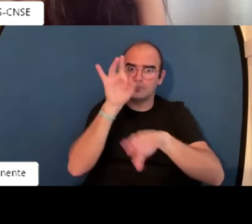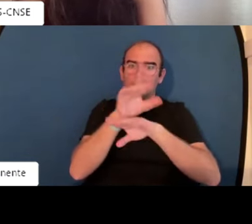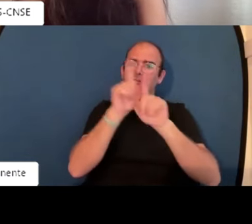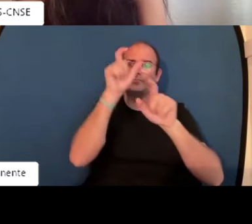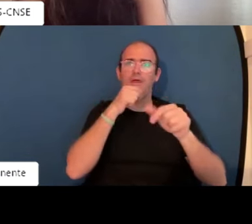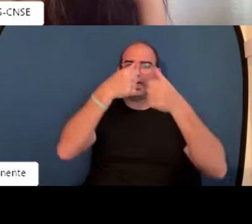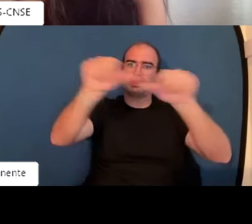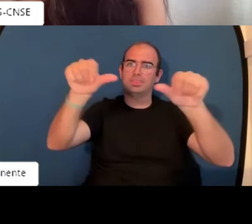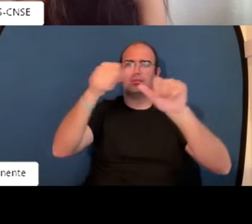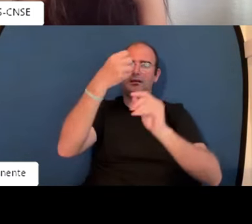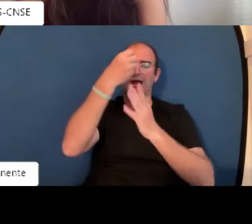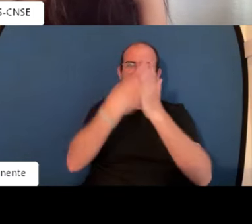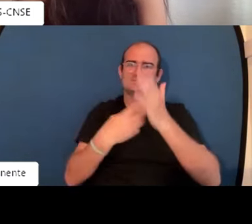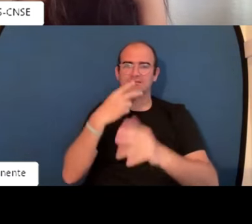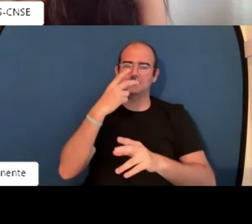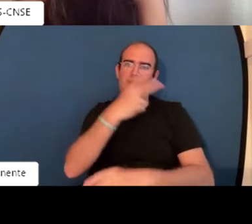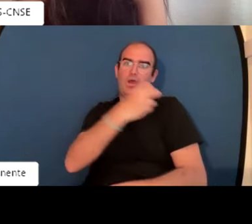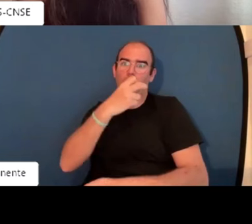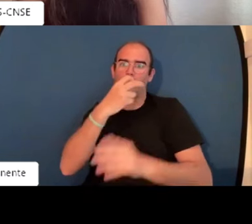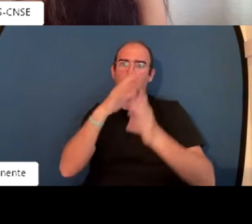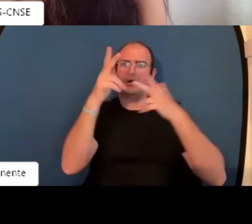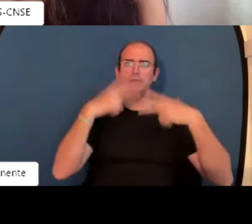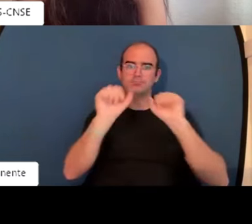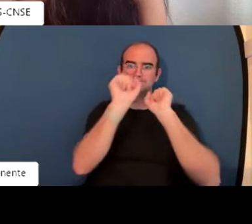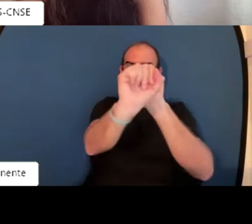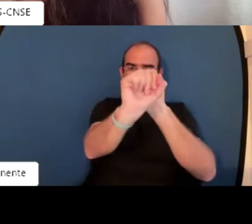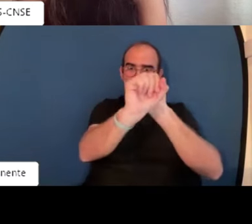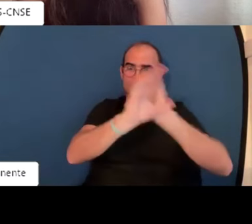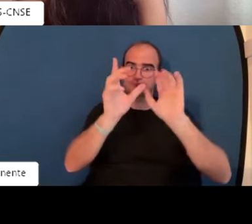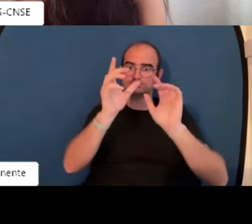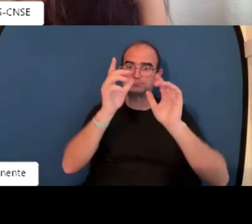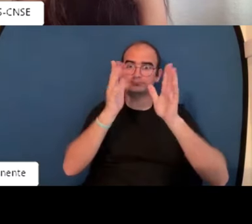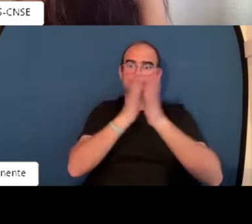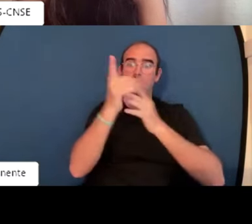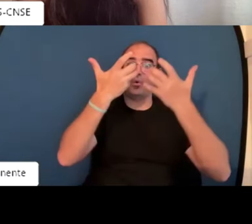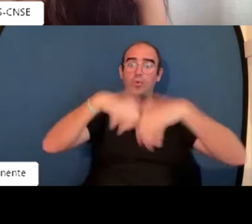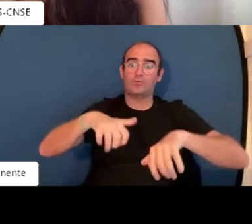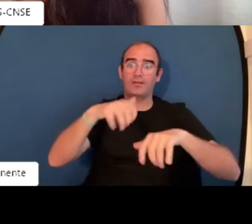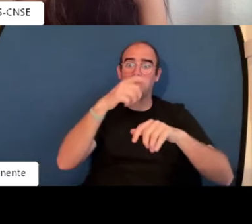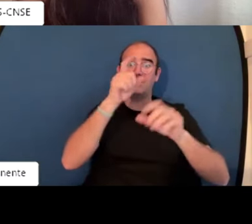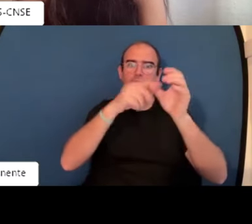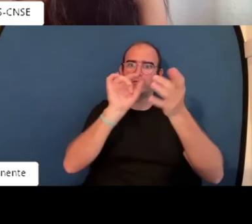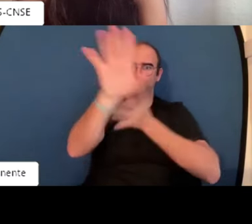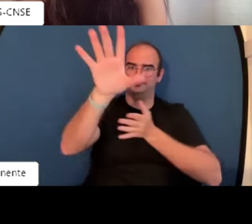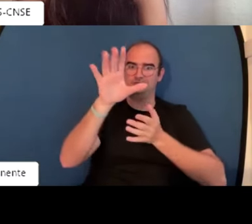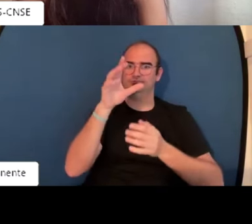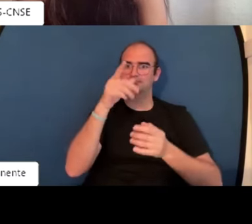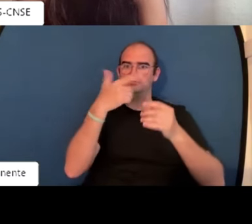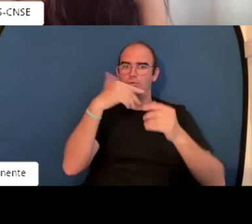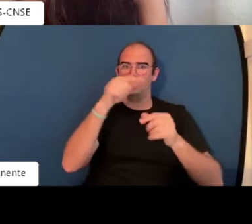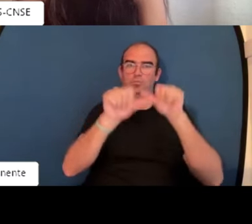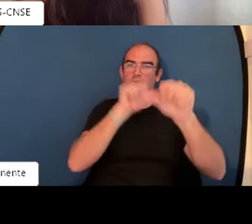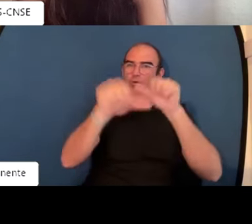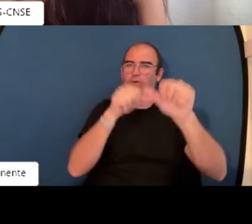hay personas que incluso te mandan el currículum dos, tres, cuatro cinco veces y automáticamente